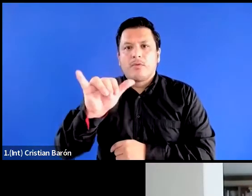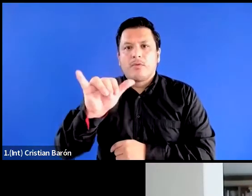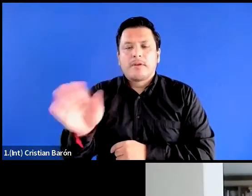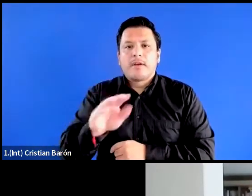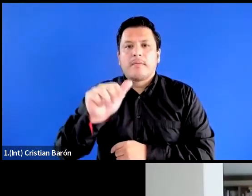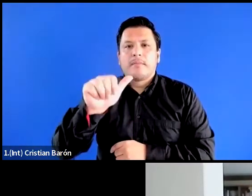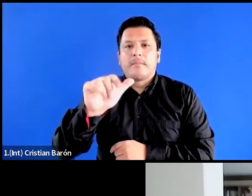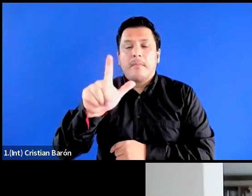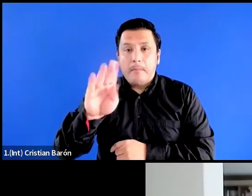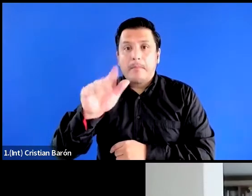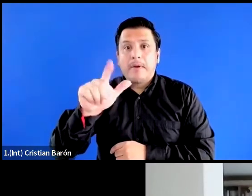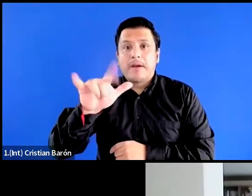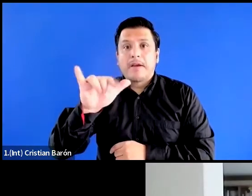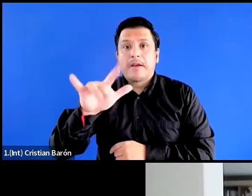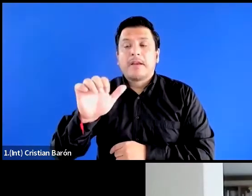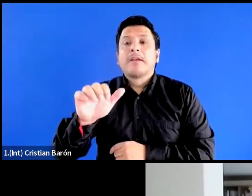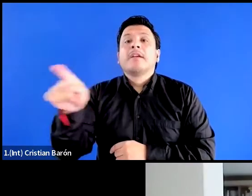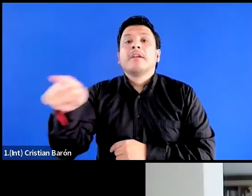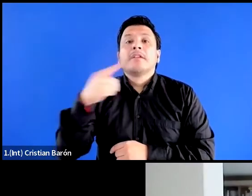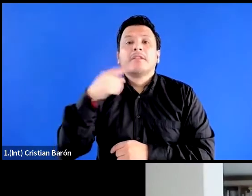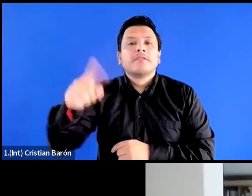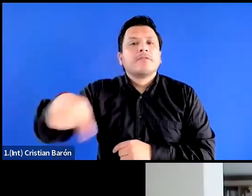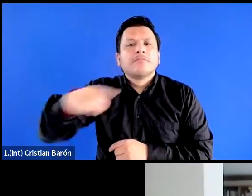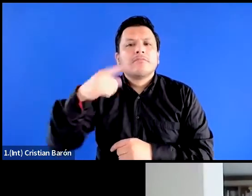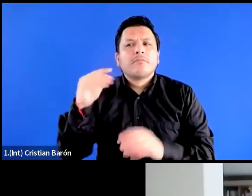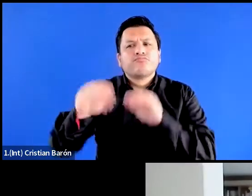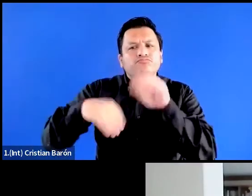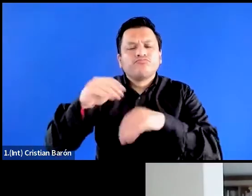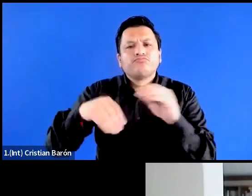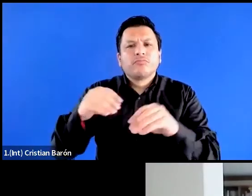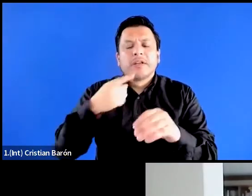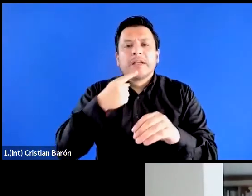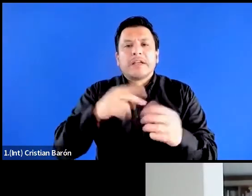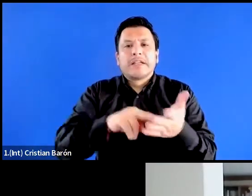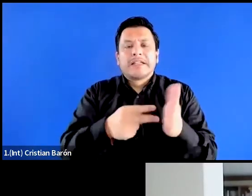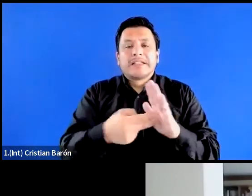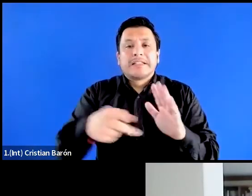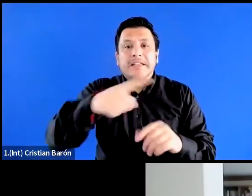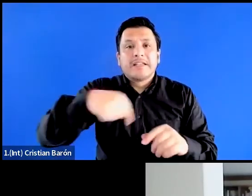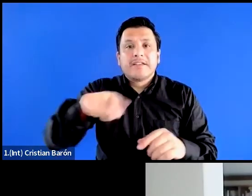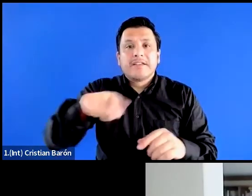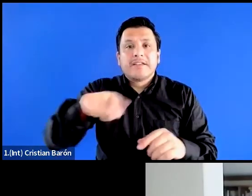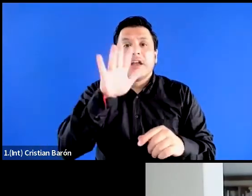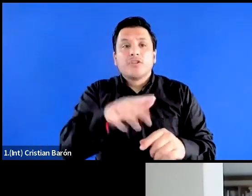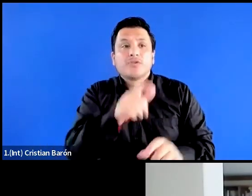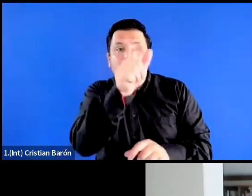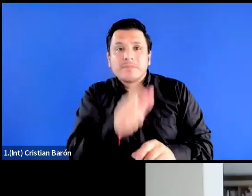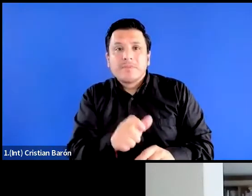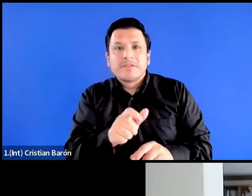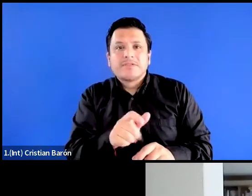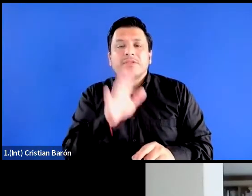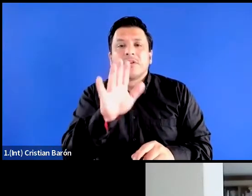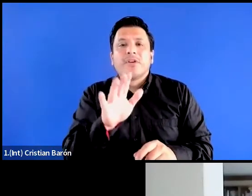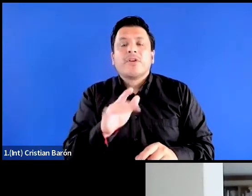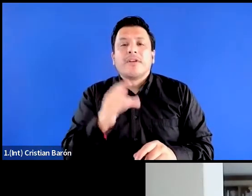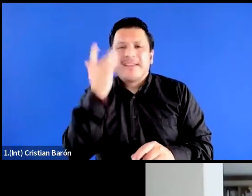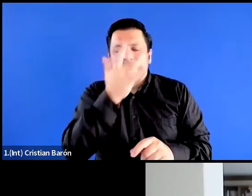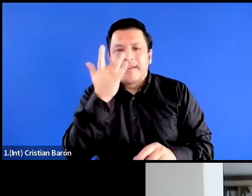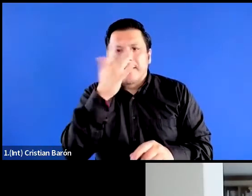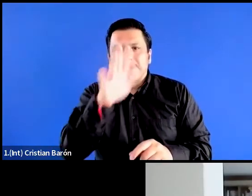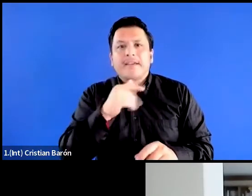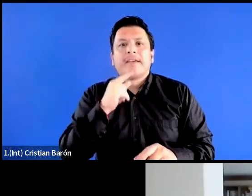trabajo sobre lo que hemos traducido como negra misoginia, sobre la misoginia